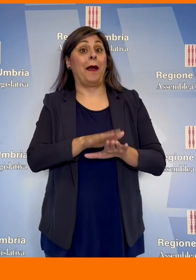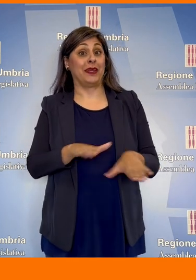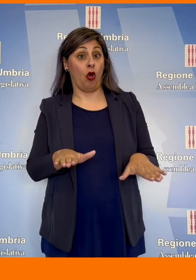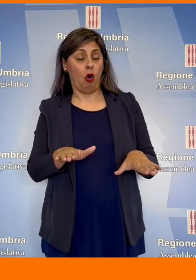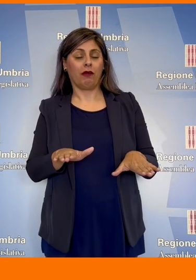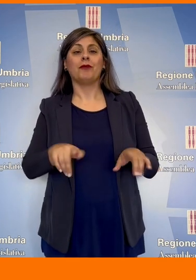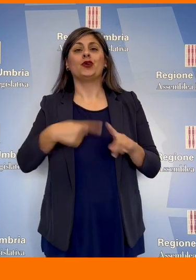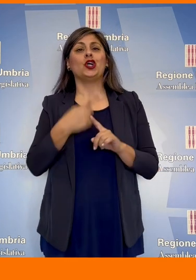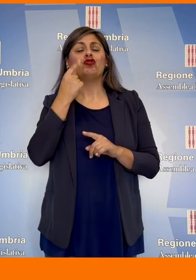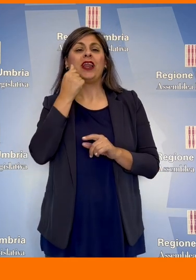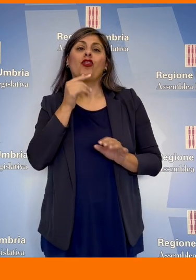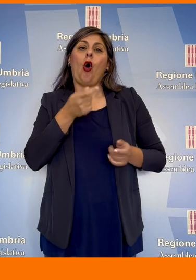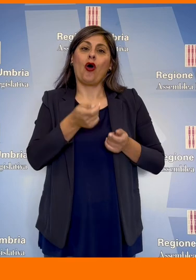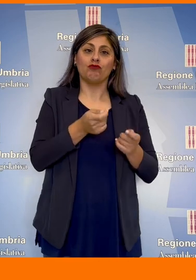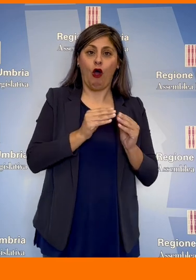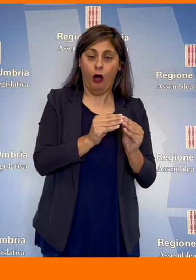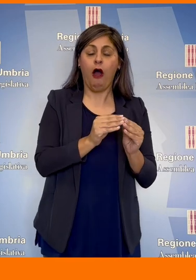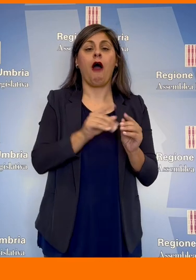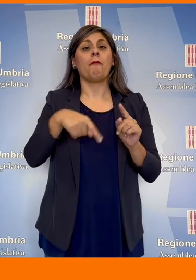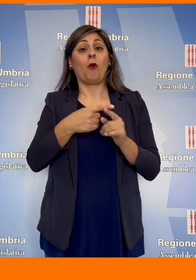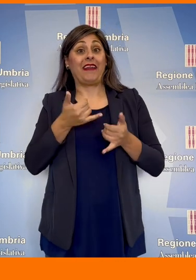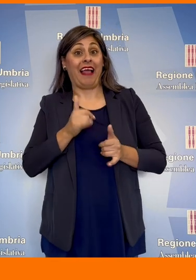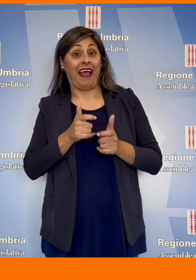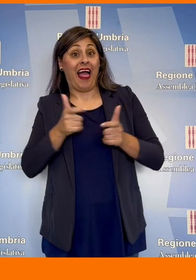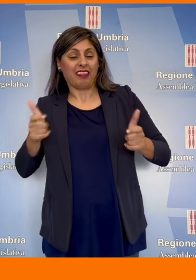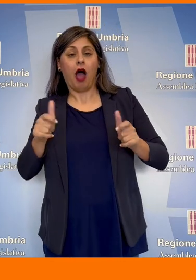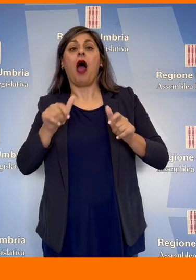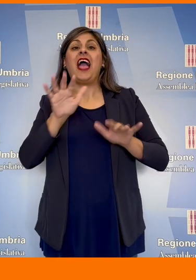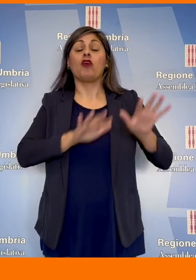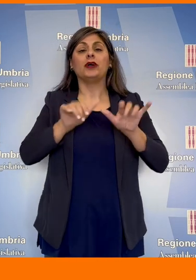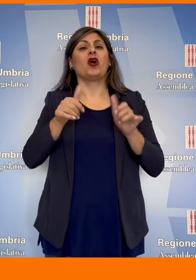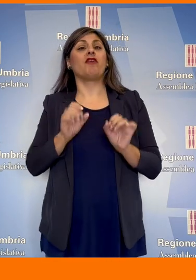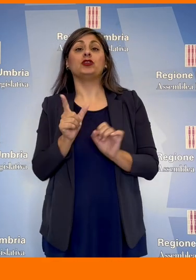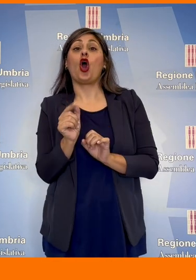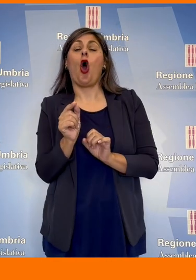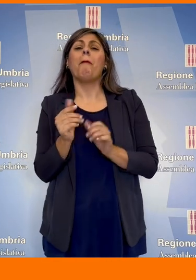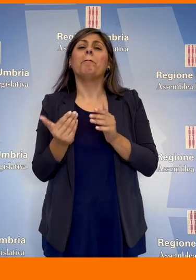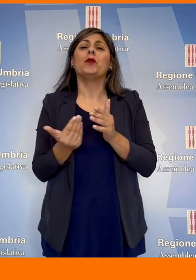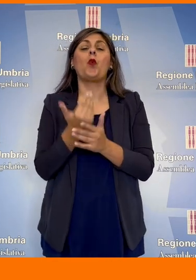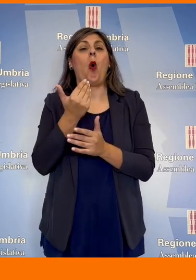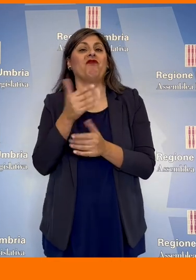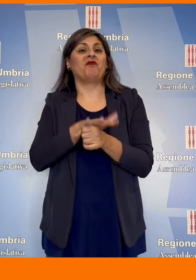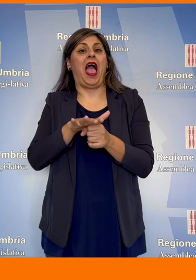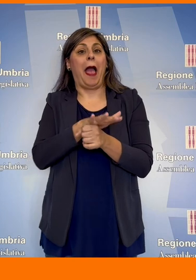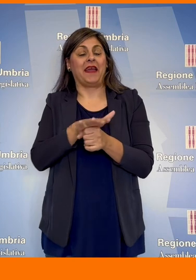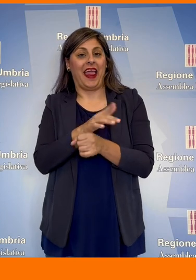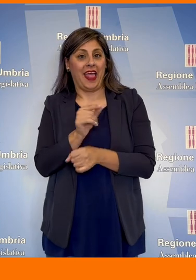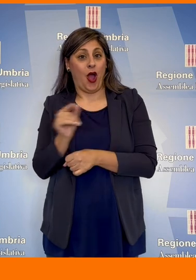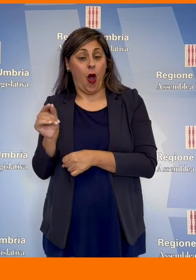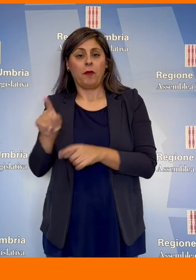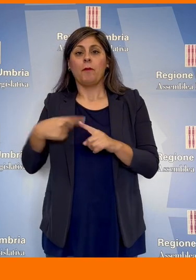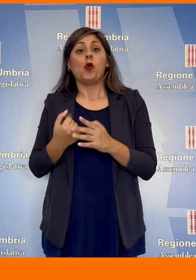minori, la genitorialità, la natalità, l'informazione e la formazione delle coppie e dei nuovi nuclei familiari, il